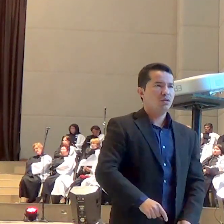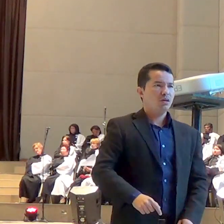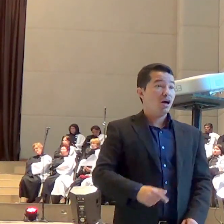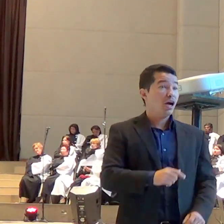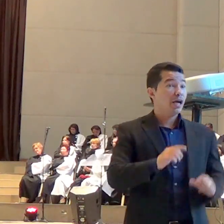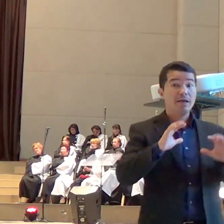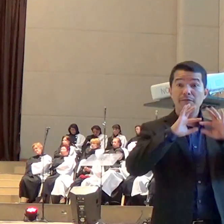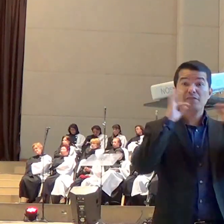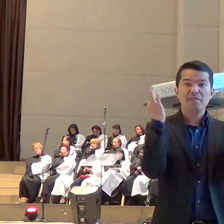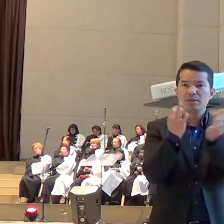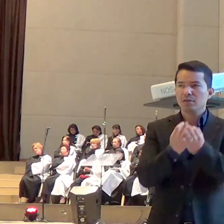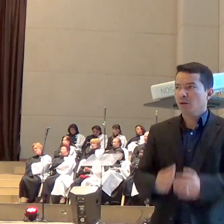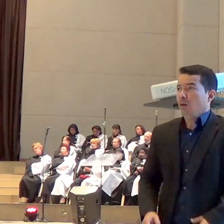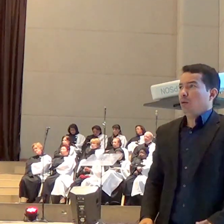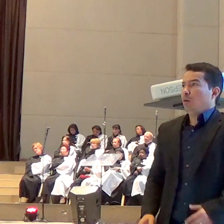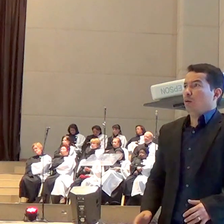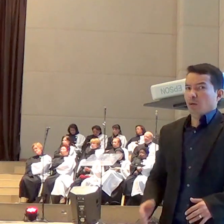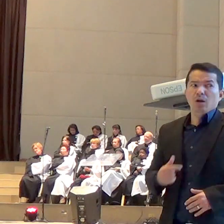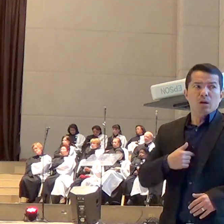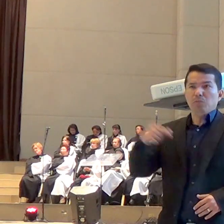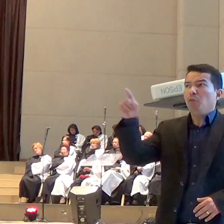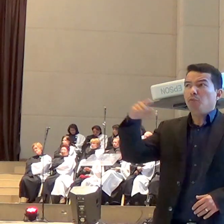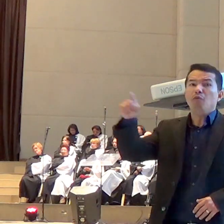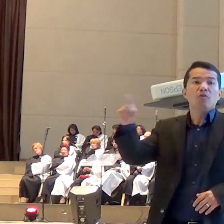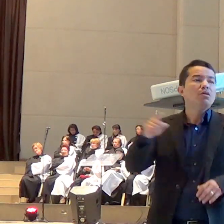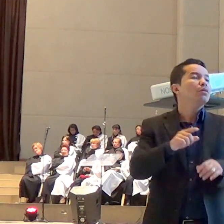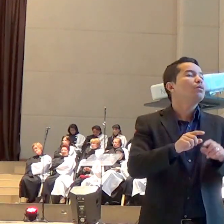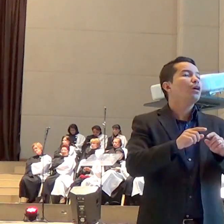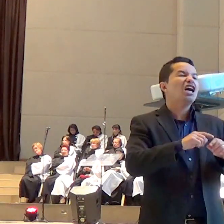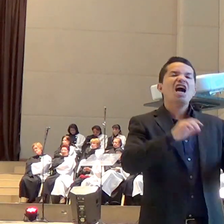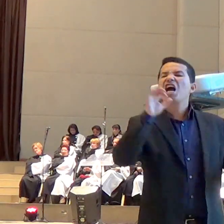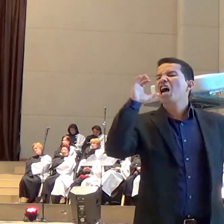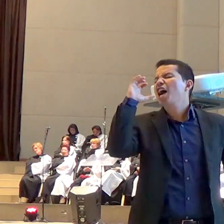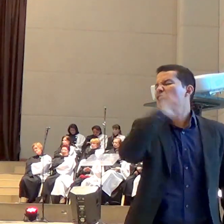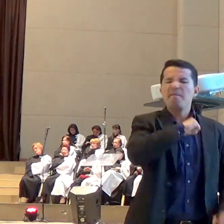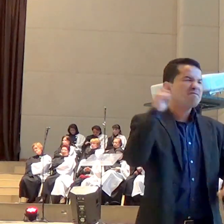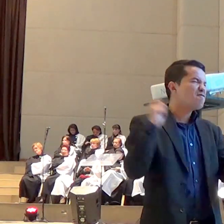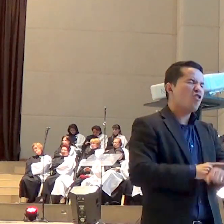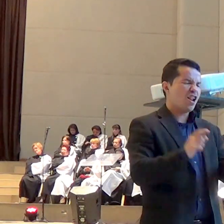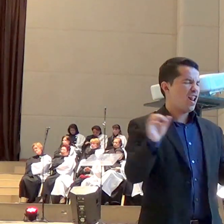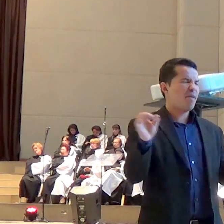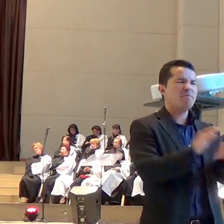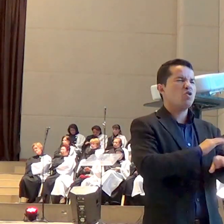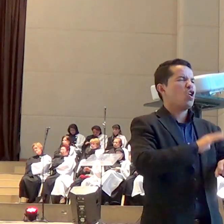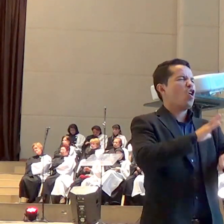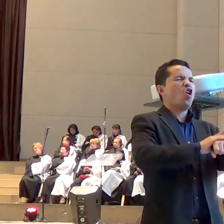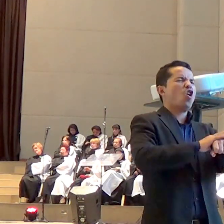da salvação e hoje vocês serão batizados. Então, eles bateram na porta e disseram assim, nós viemos nos batizar.